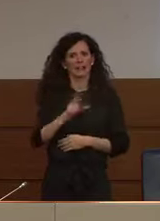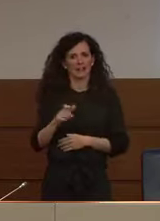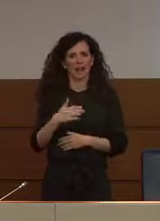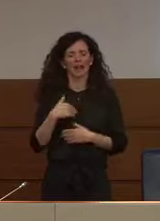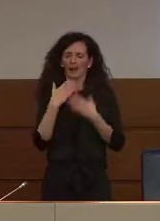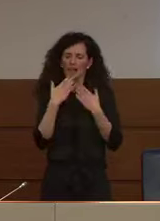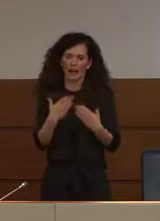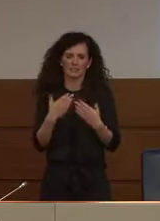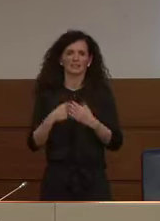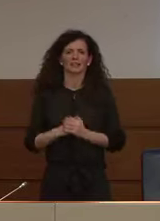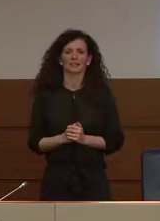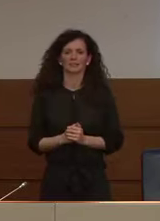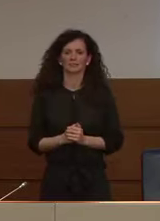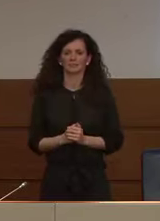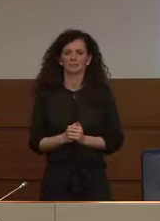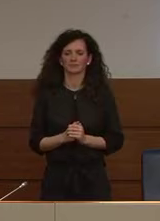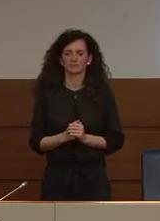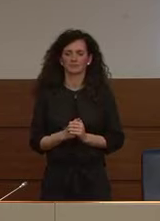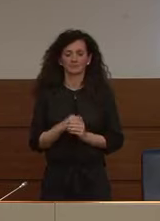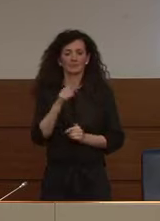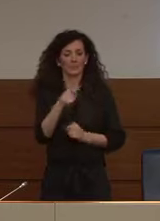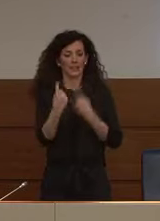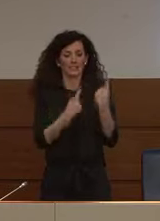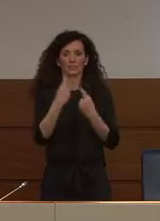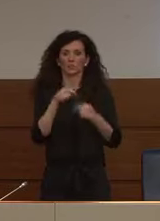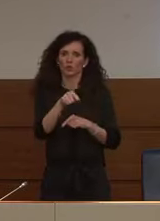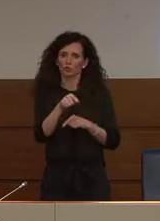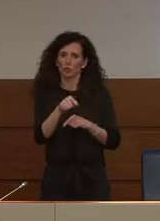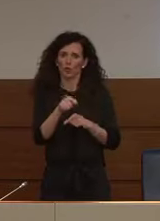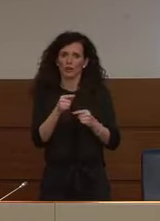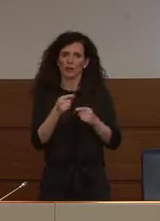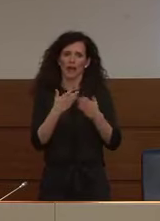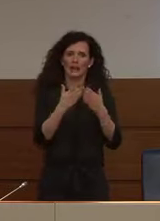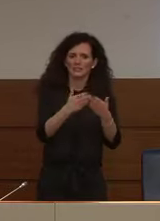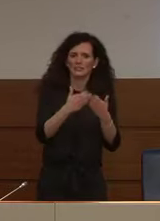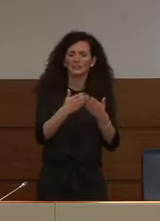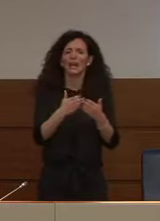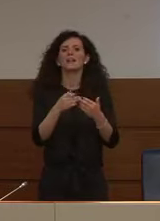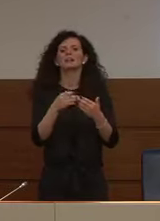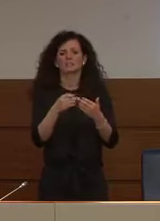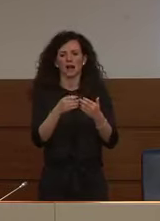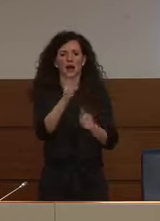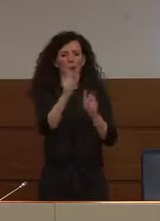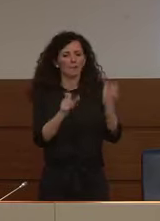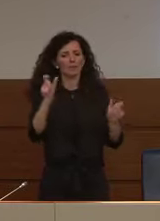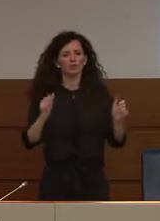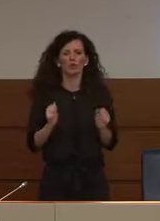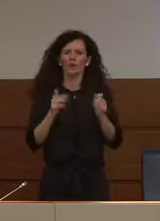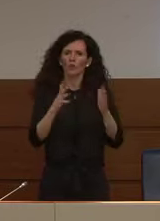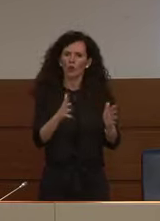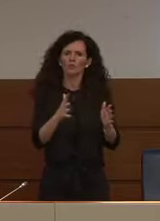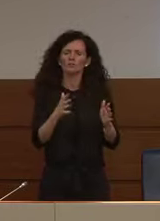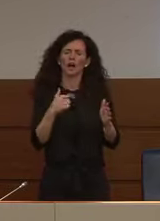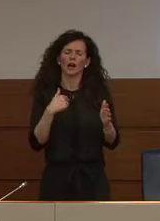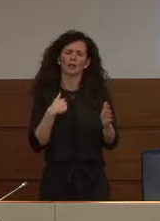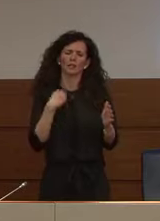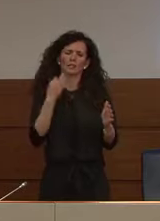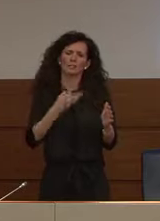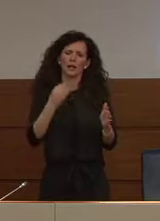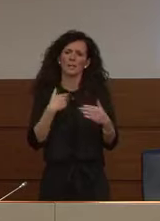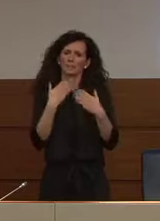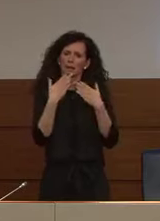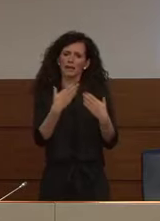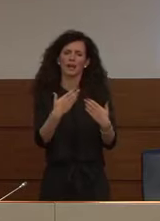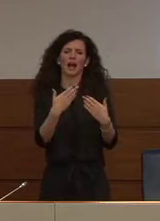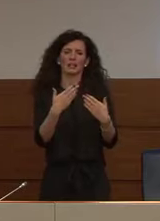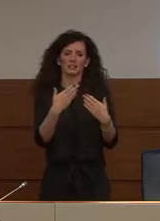Per quanto riguarda le forze in campo vi voglio comunicare che cresce e voglio ringraziare anche loro in misura